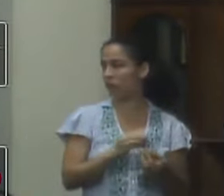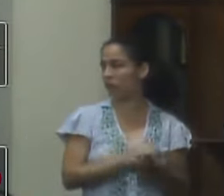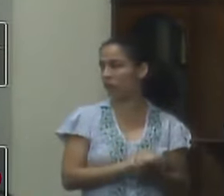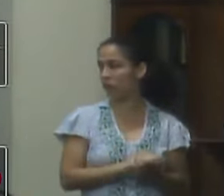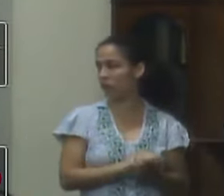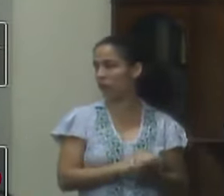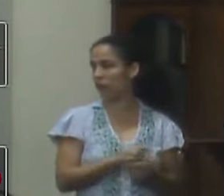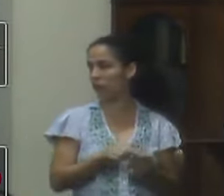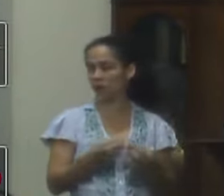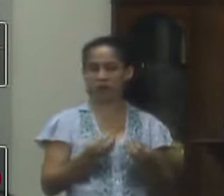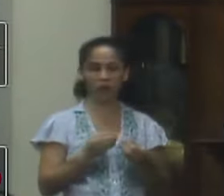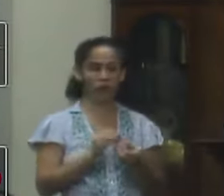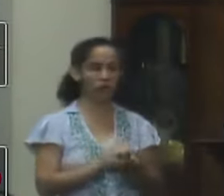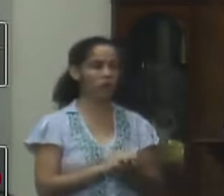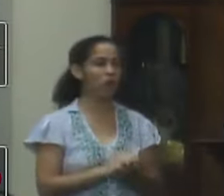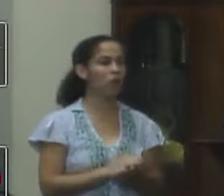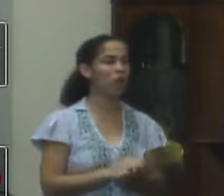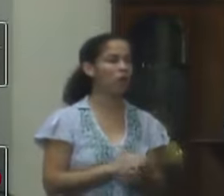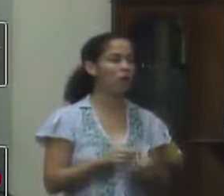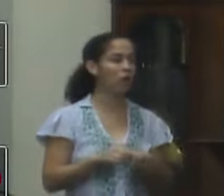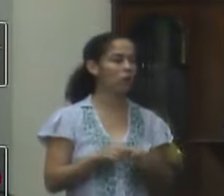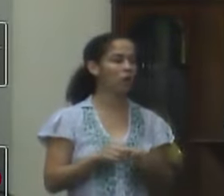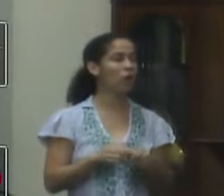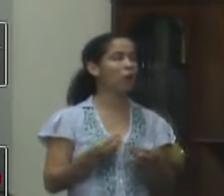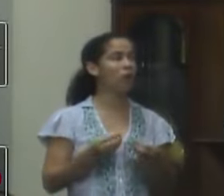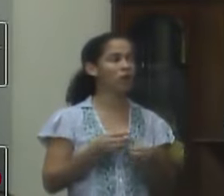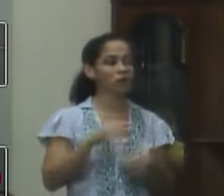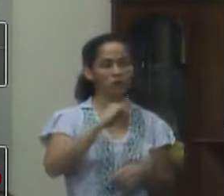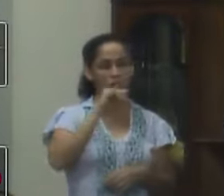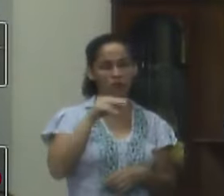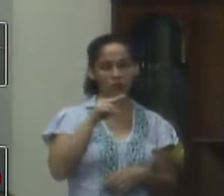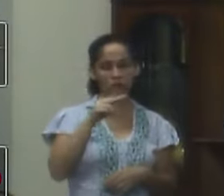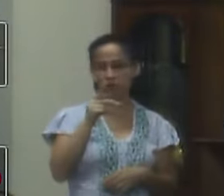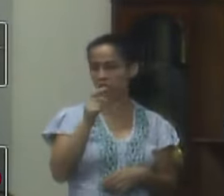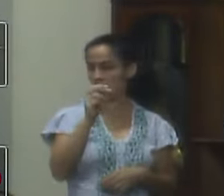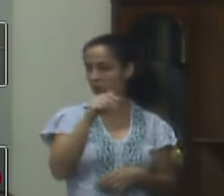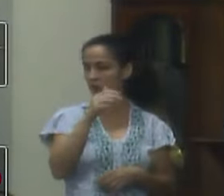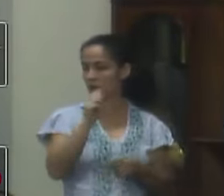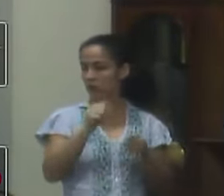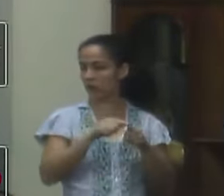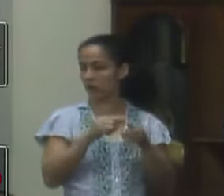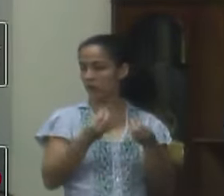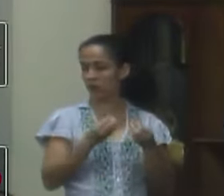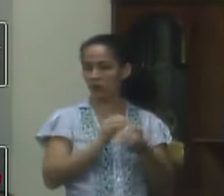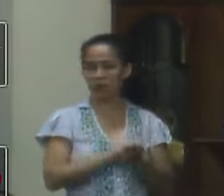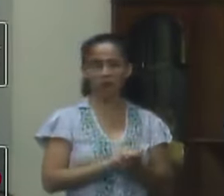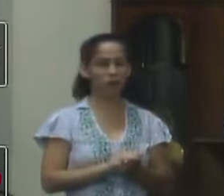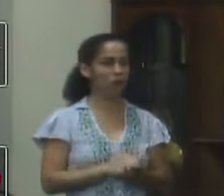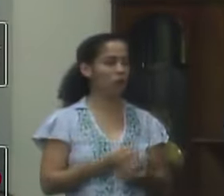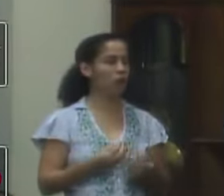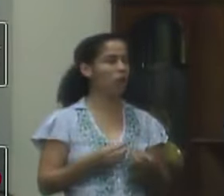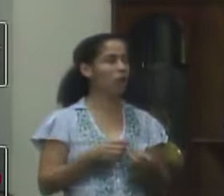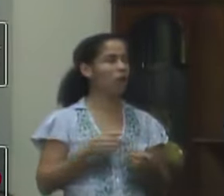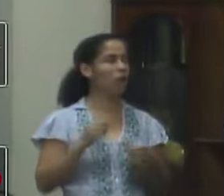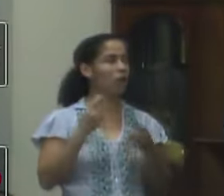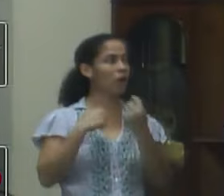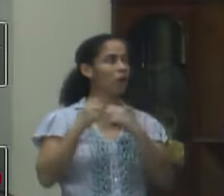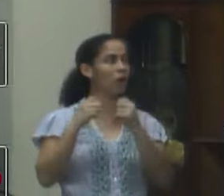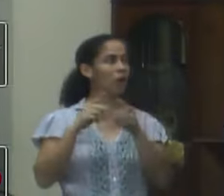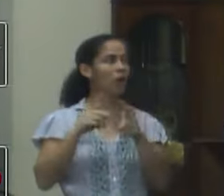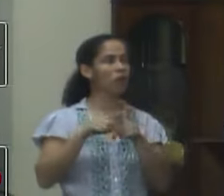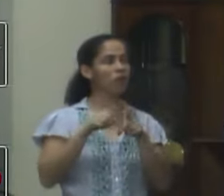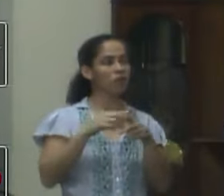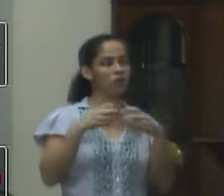instalados lá no nosso distrito de Barão de Juparaná ao lado já da reformada estação do trem